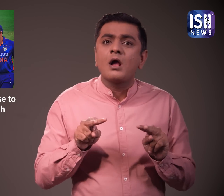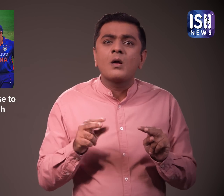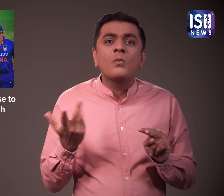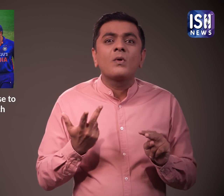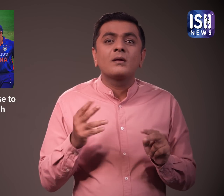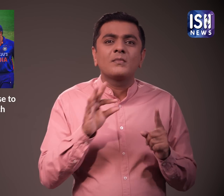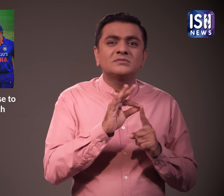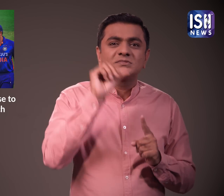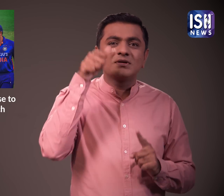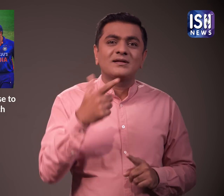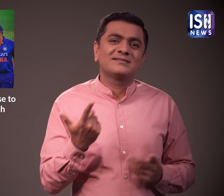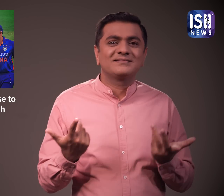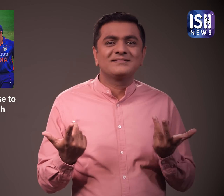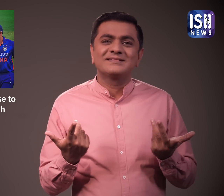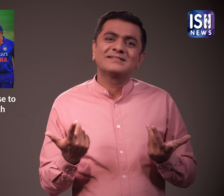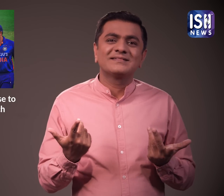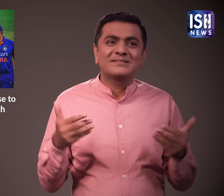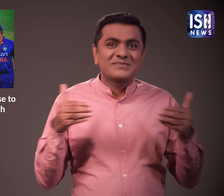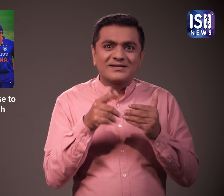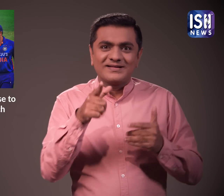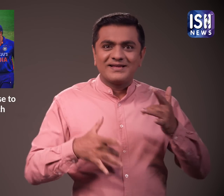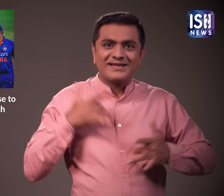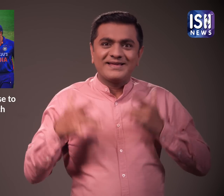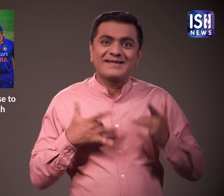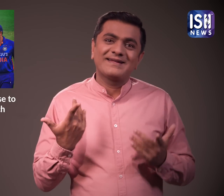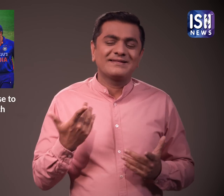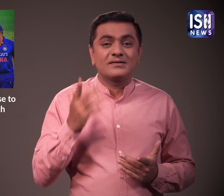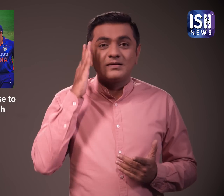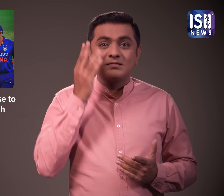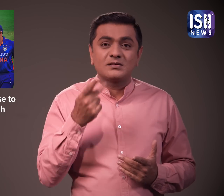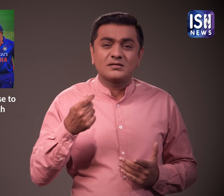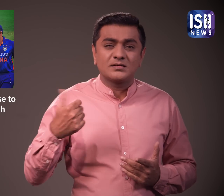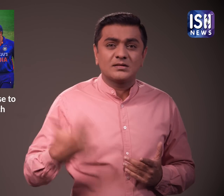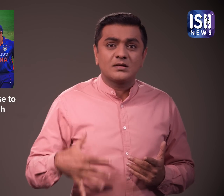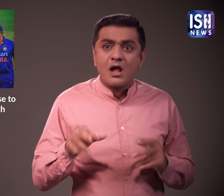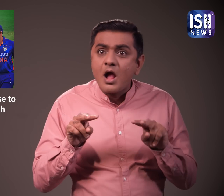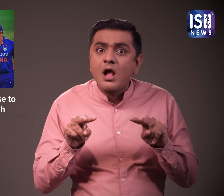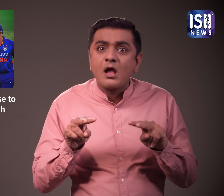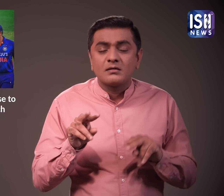क्या आपको बता दू कमरे की उची दरे भारत पाकिस्तान के रुमान्चक मैच की वज़े से है